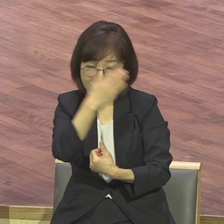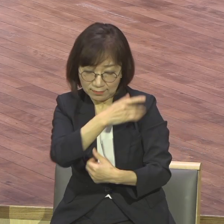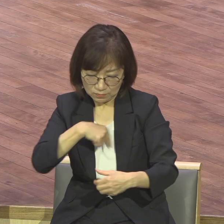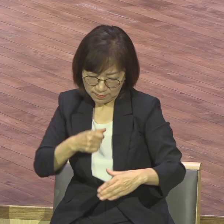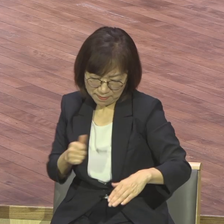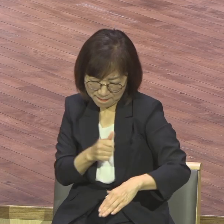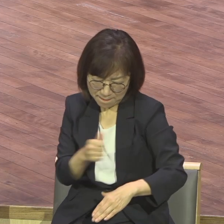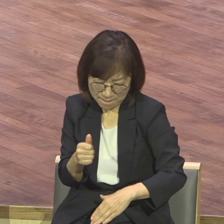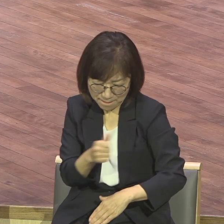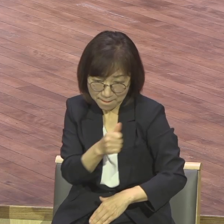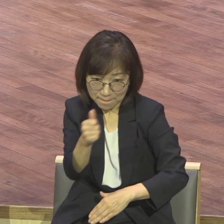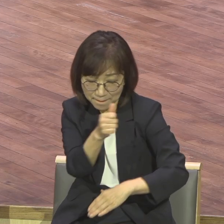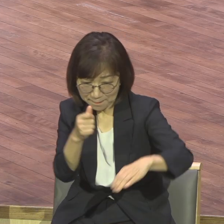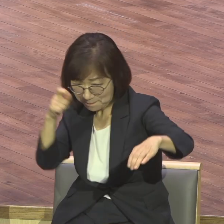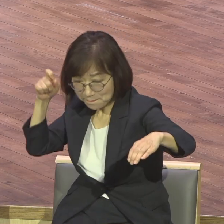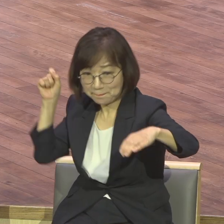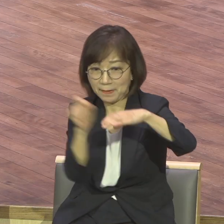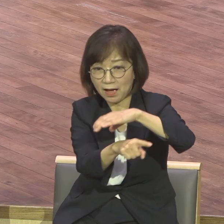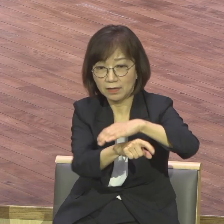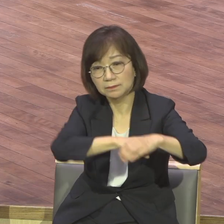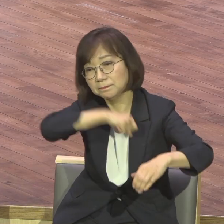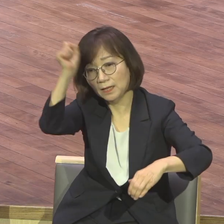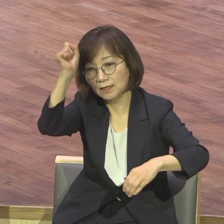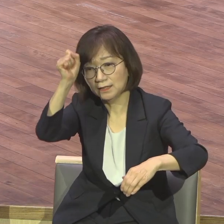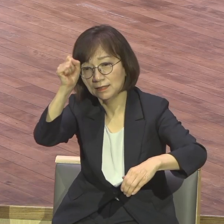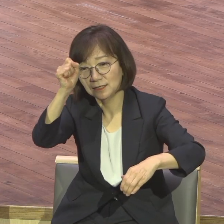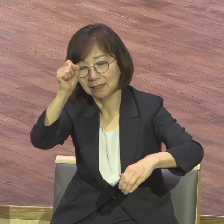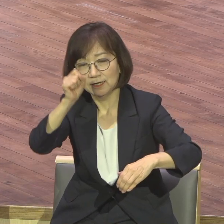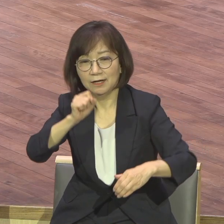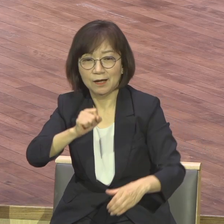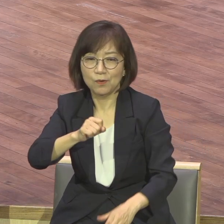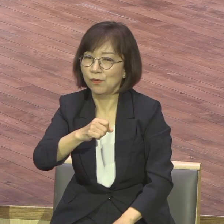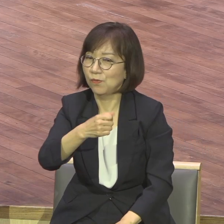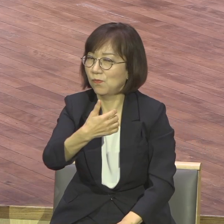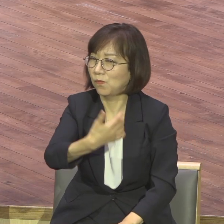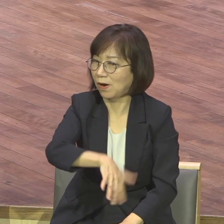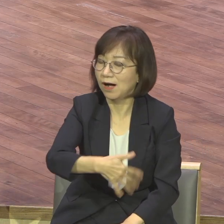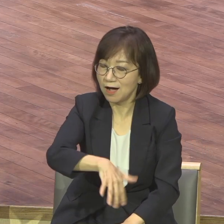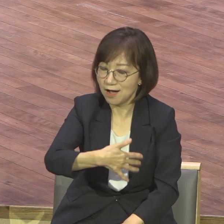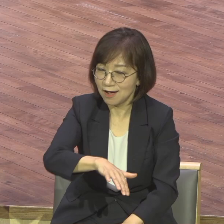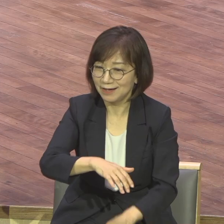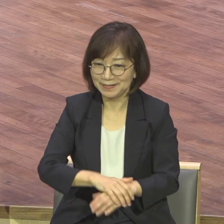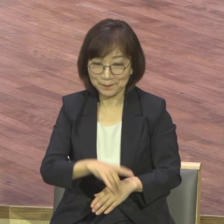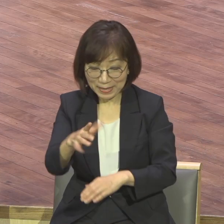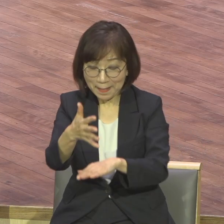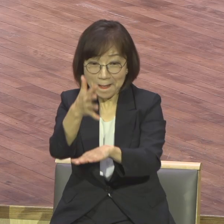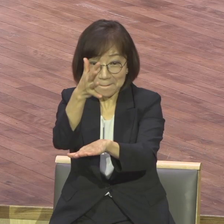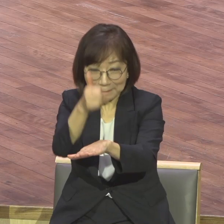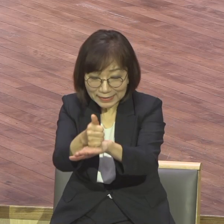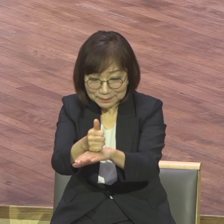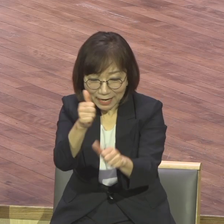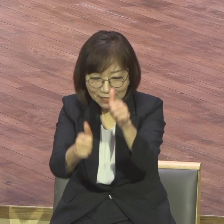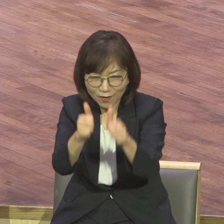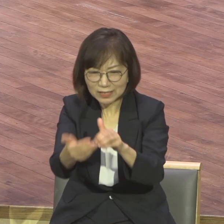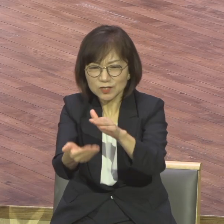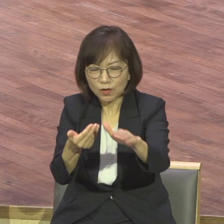없어요 자기가 직접 다는 거예요 사실 마지막 경기를 앞두고 손흥민이 부담이 컸지요